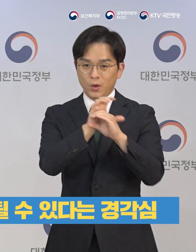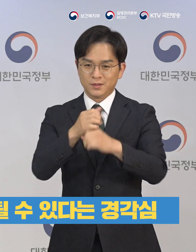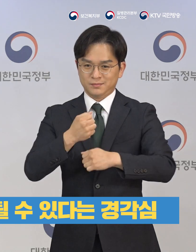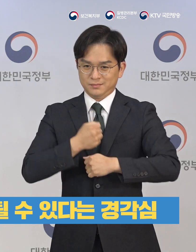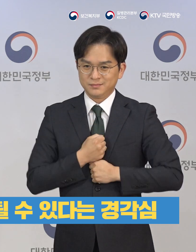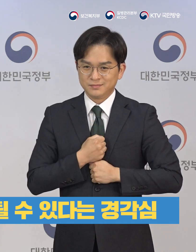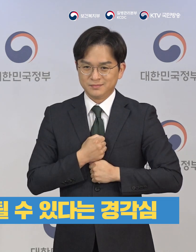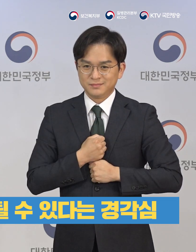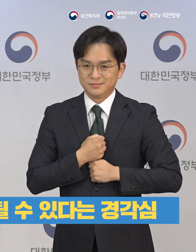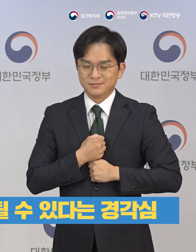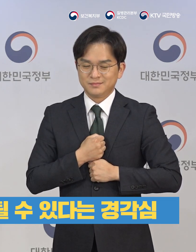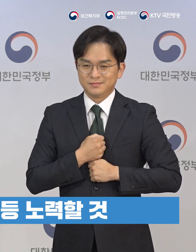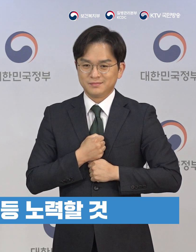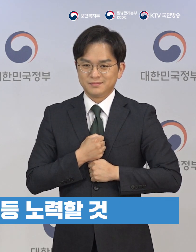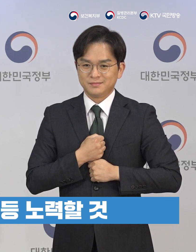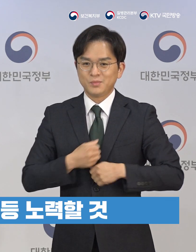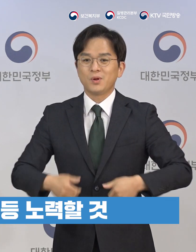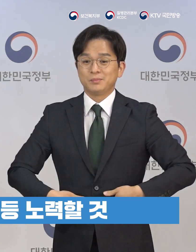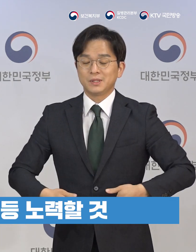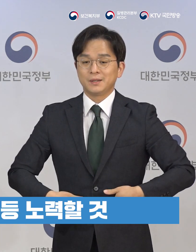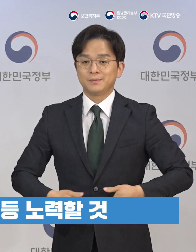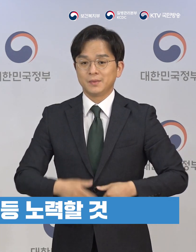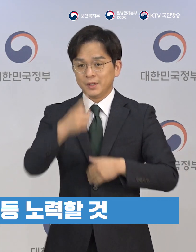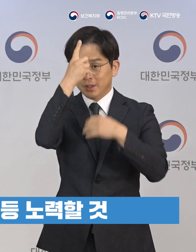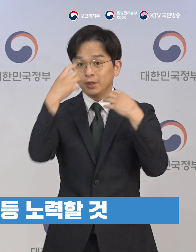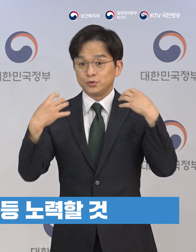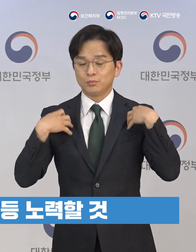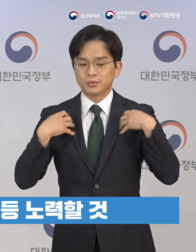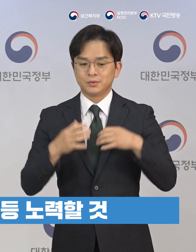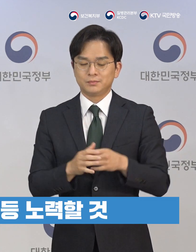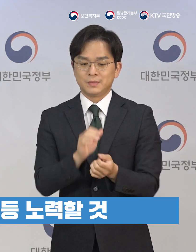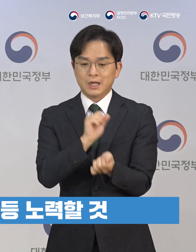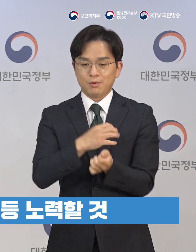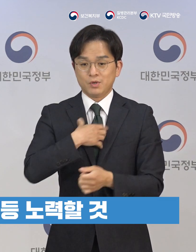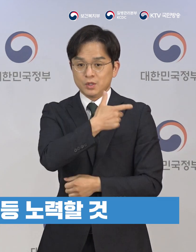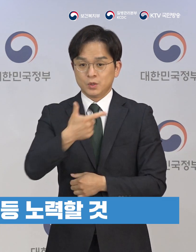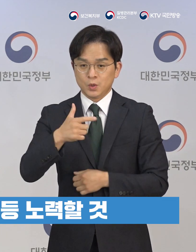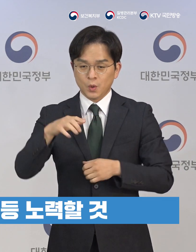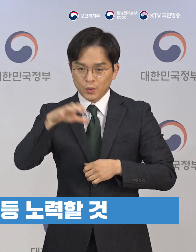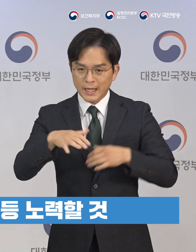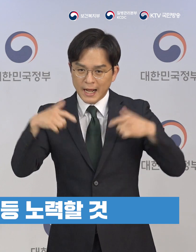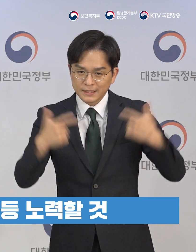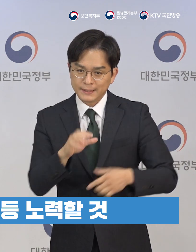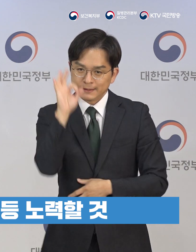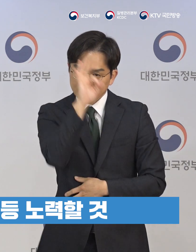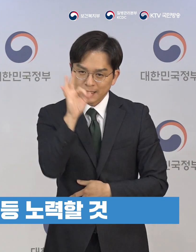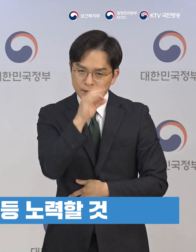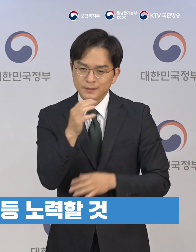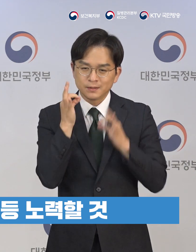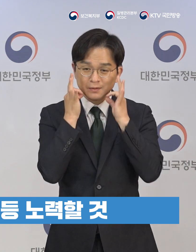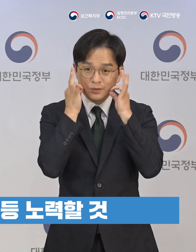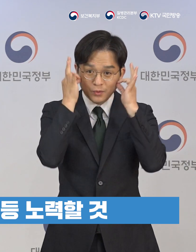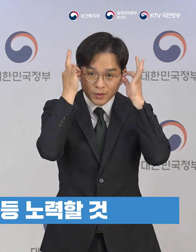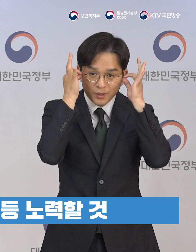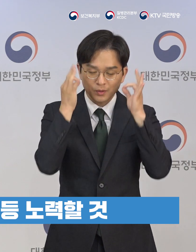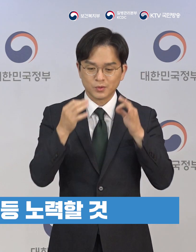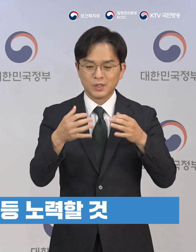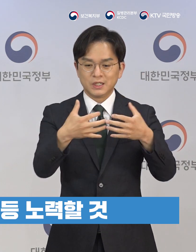준수해 주시기를 바랍니다. 정부도 취약시설을 찾아내어 집중점검하는 한편